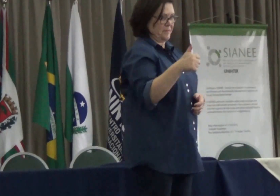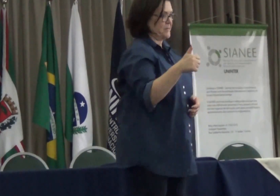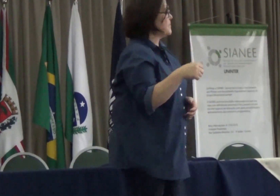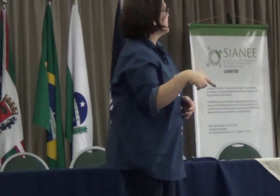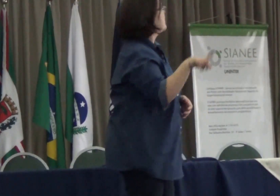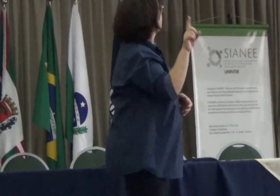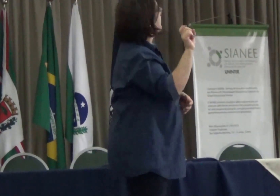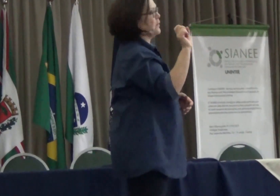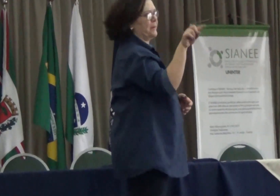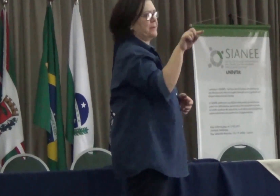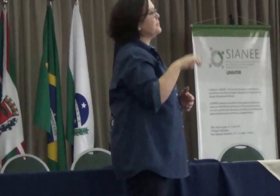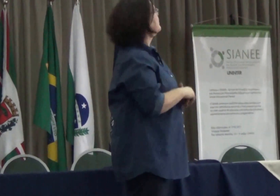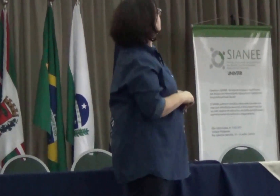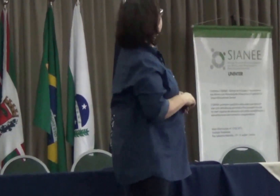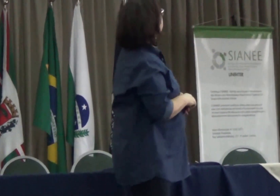de mestrado e doutorado no Brasil.